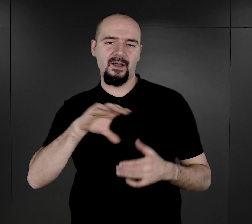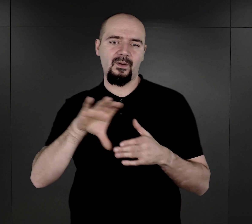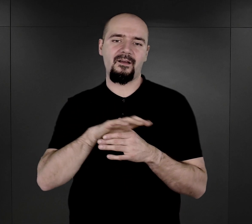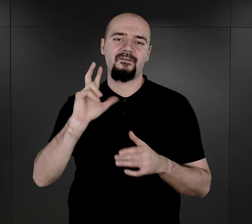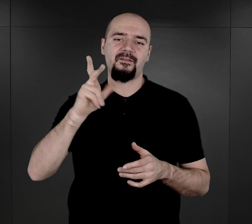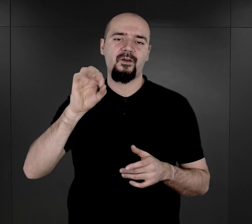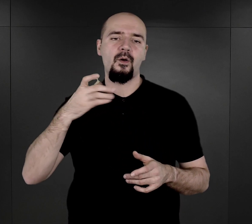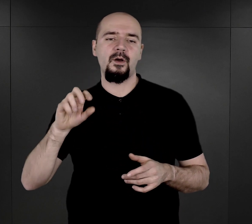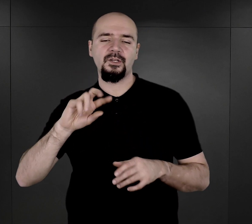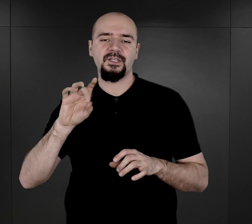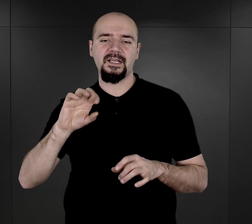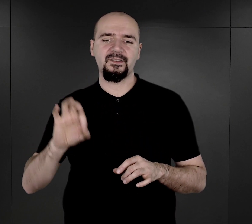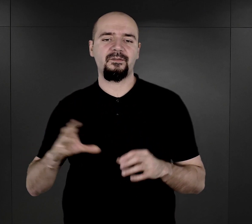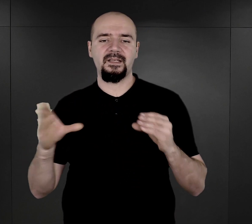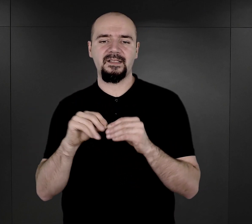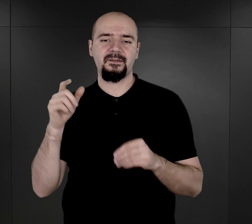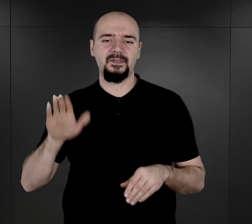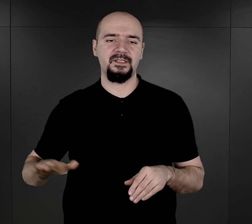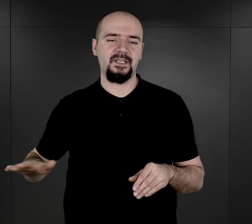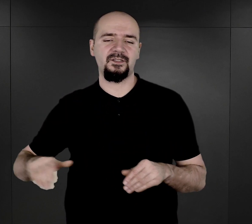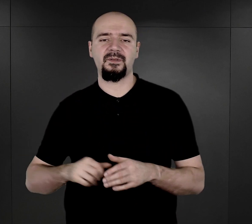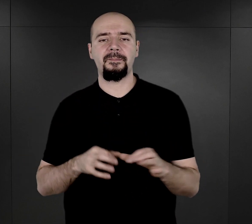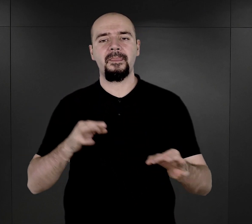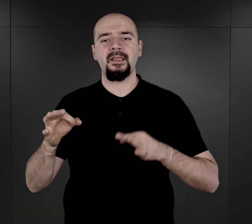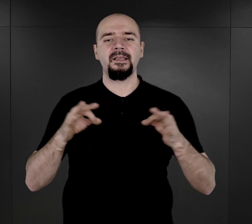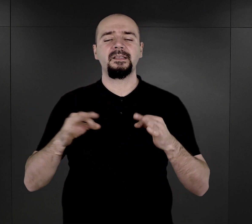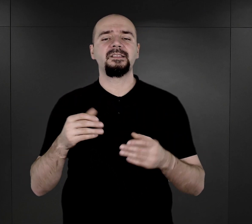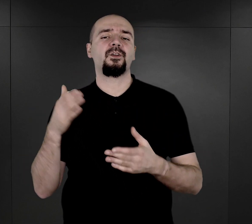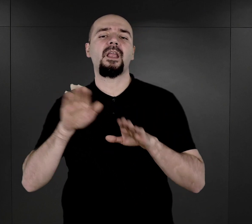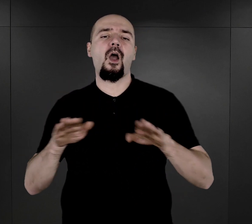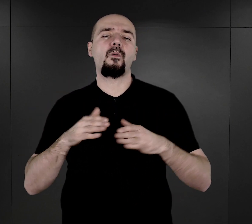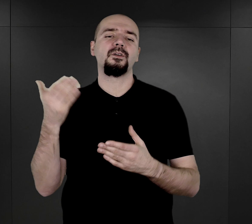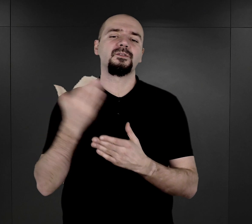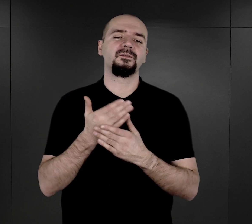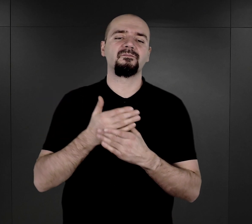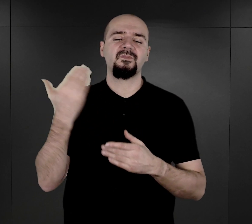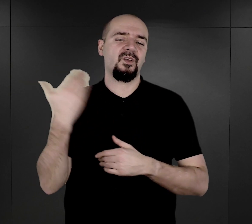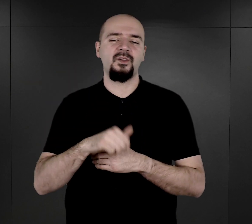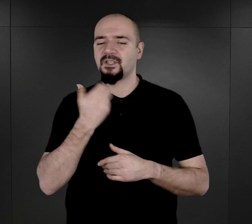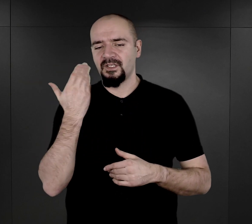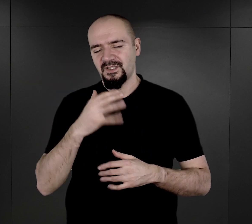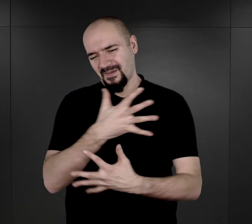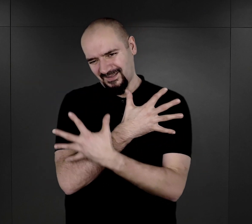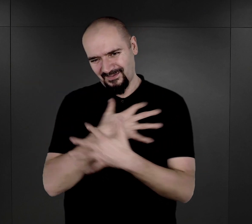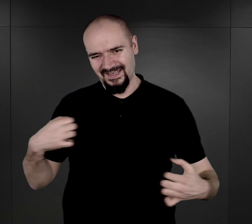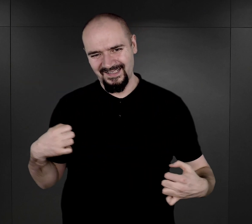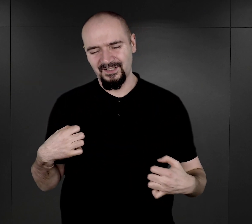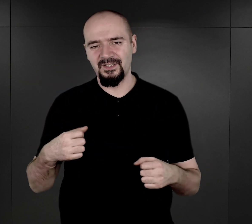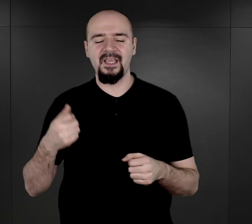razem ze swoimi dziećmi. Historia obozu romskiego w Birkenau kończy się bardzo tragicznie i bardzo brutalnie. Niemcy zlikwidowali go na